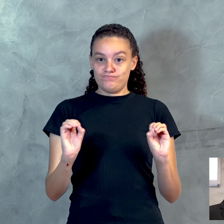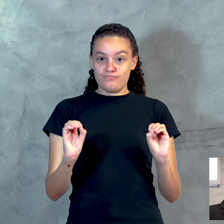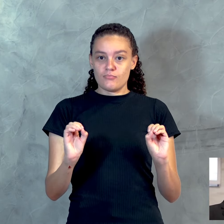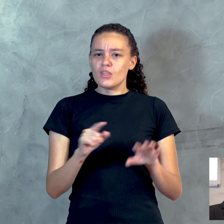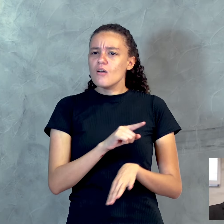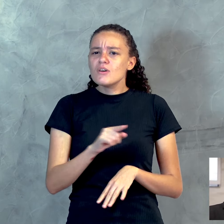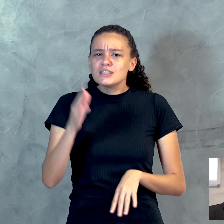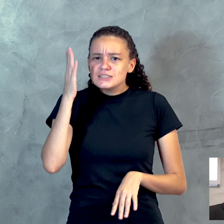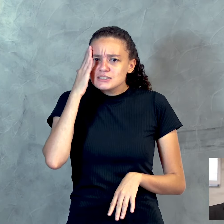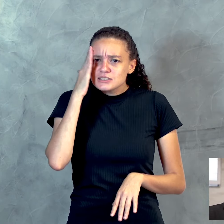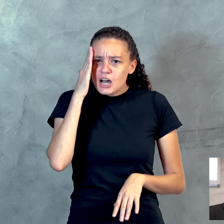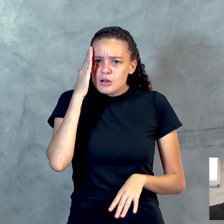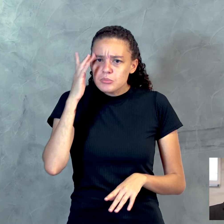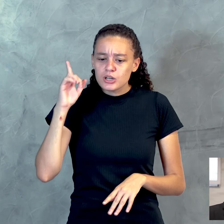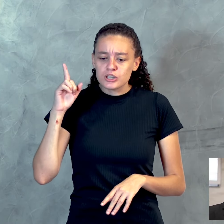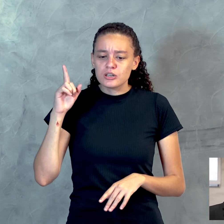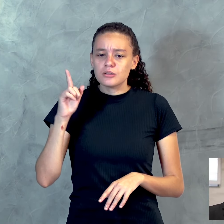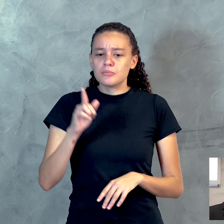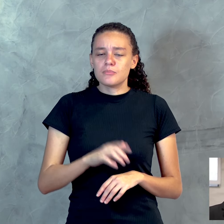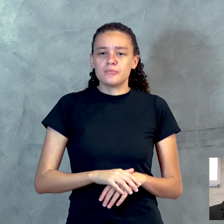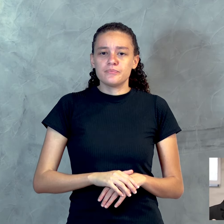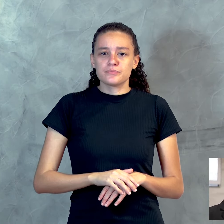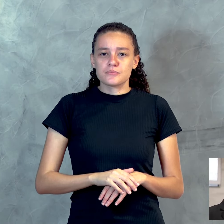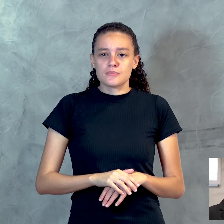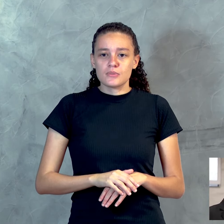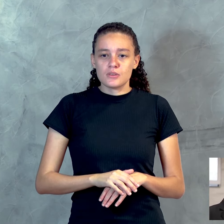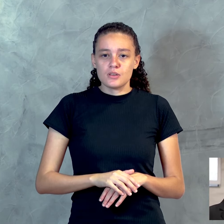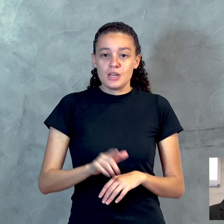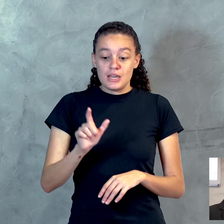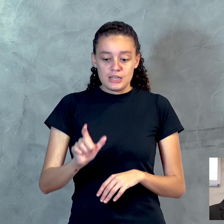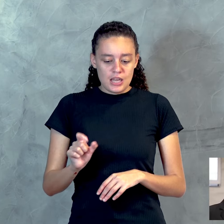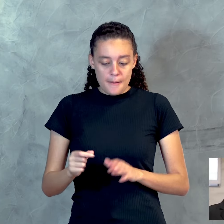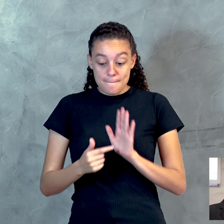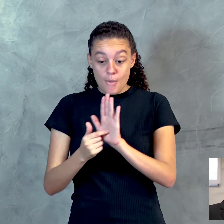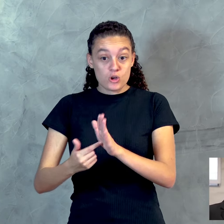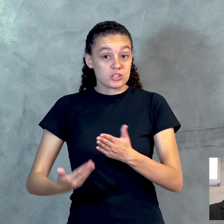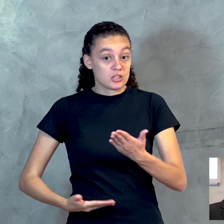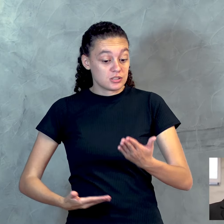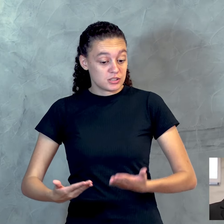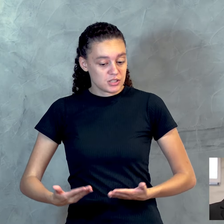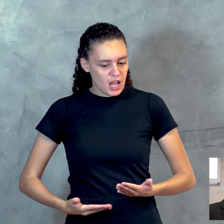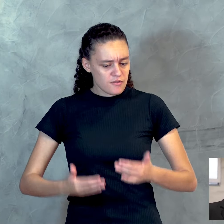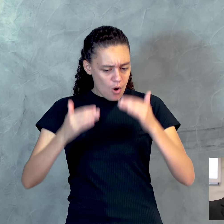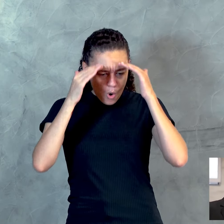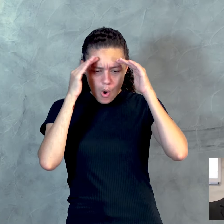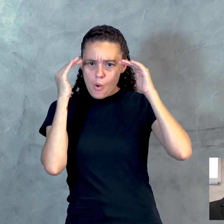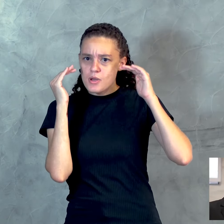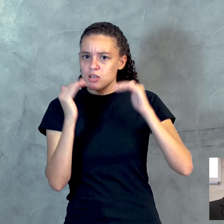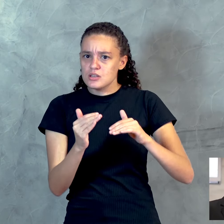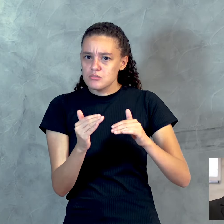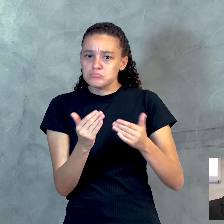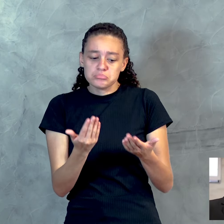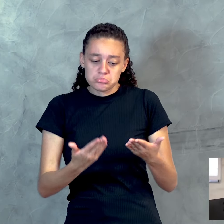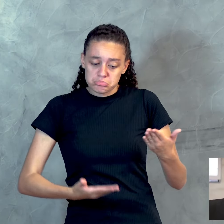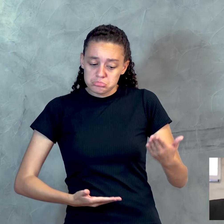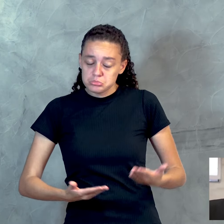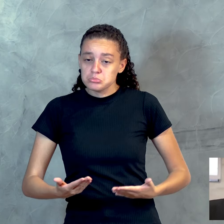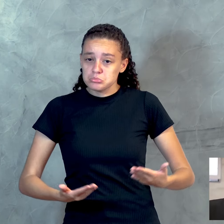sabeis vós que a quem vos apresentardes por servo para lhes obedecer, sois servos daquele a quem obedeceis,